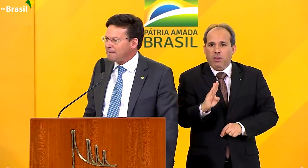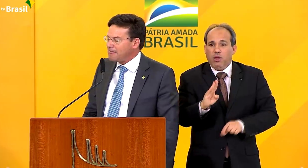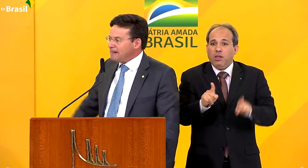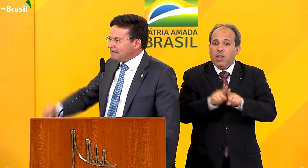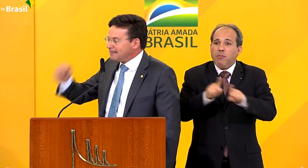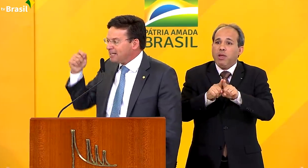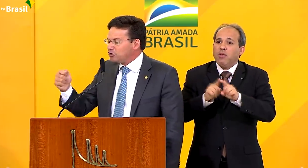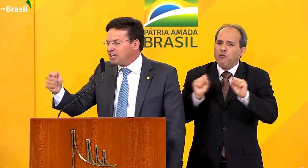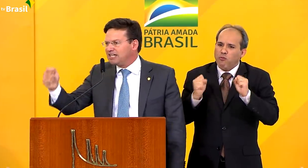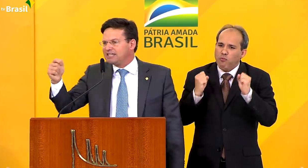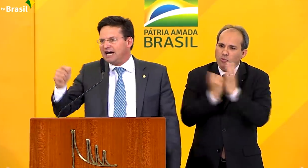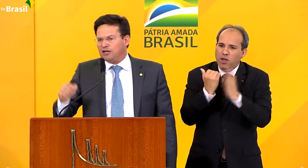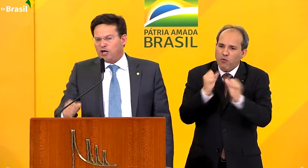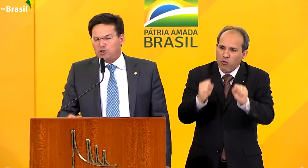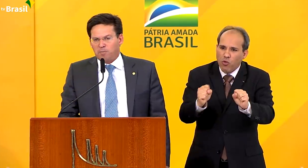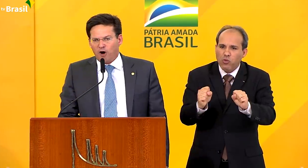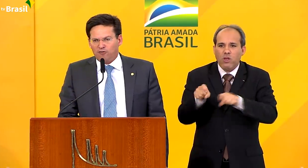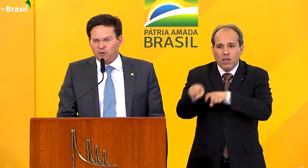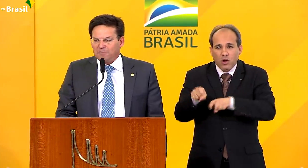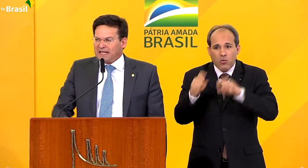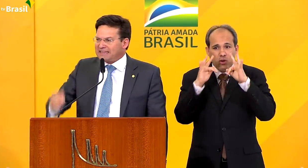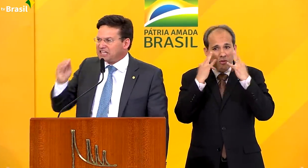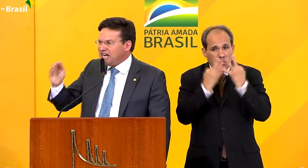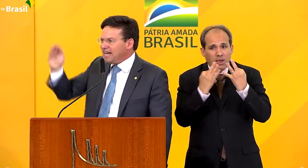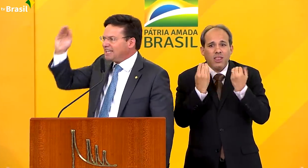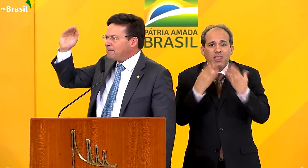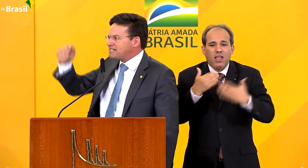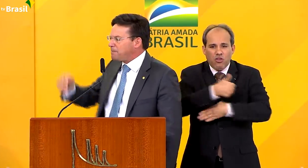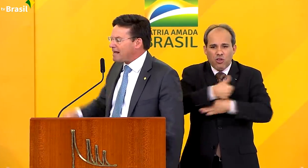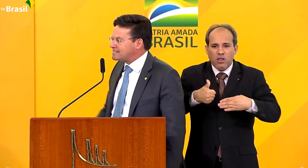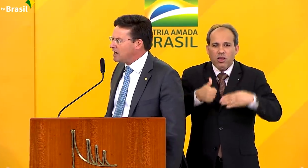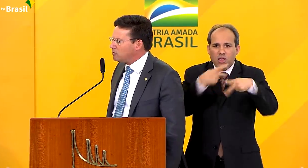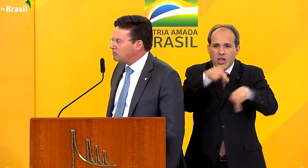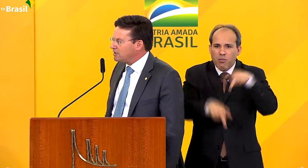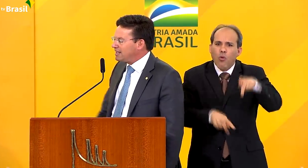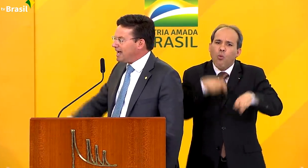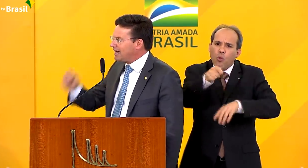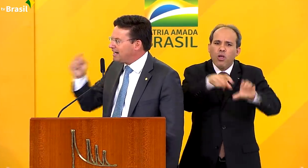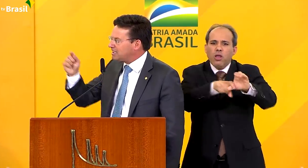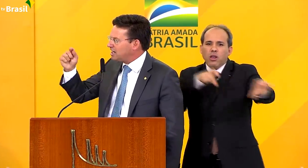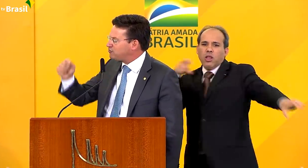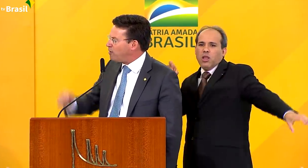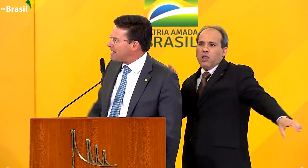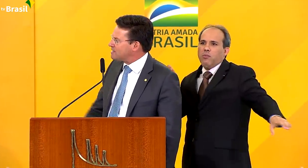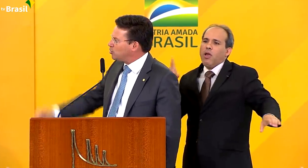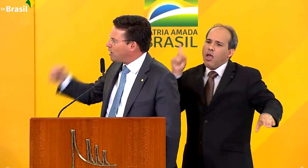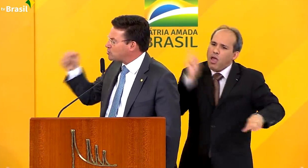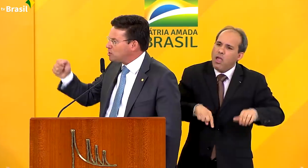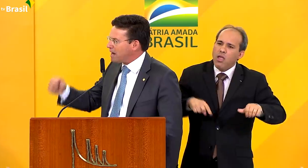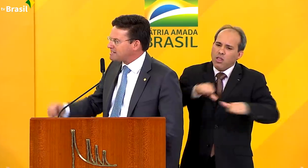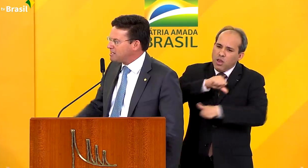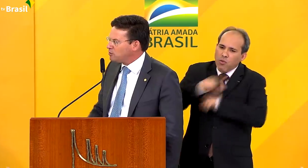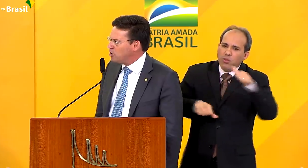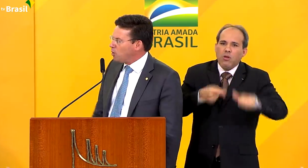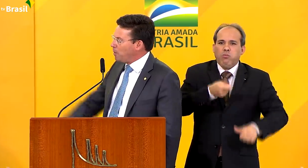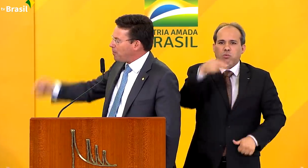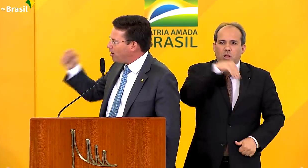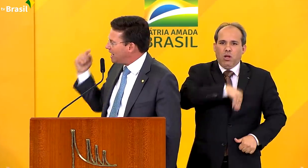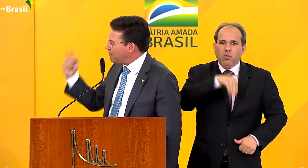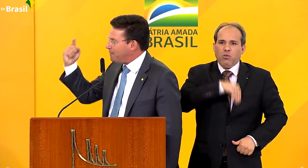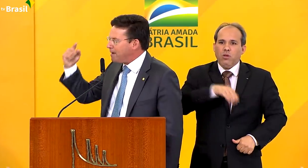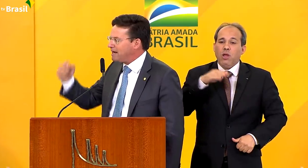familiar, dando dignidade ao nosso povo. Trilhas de emancipação, que é a grande transformação do Auxílio Brasil,